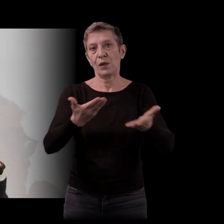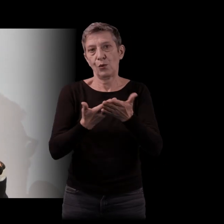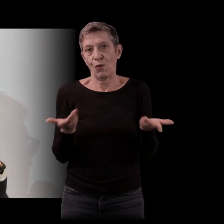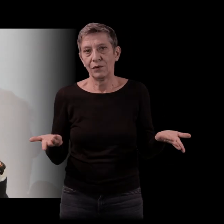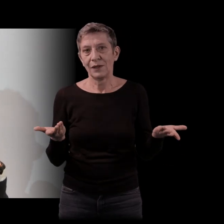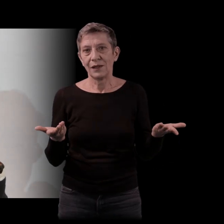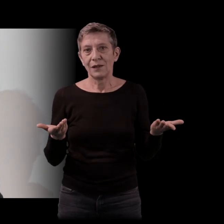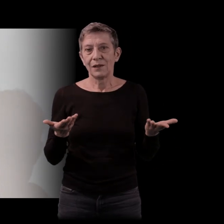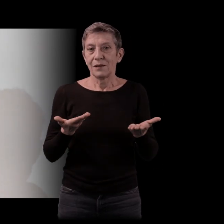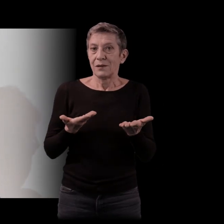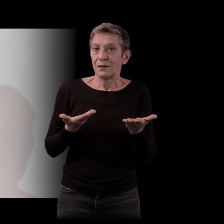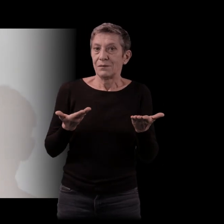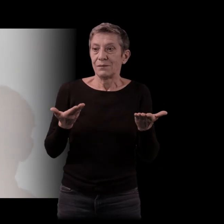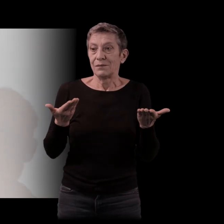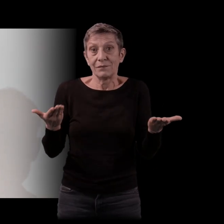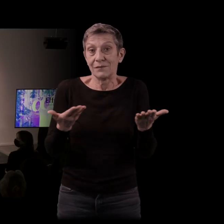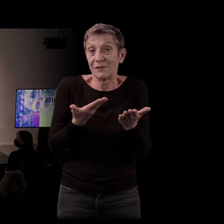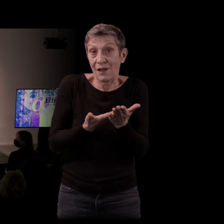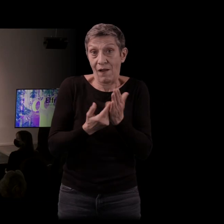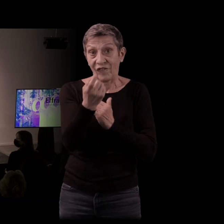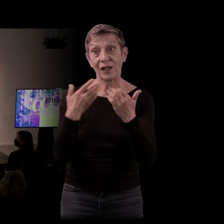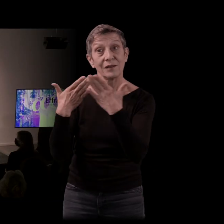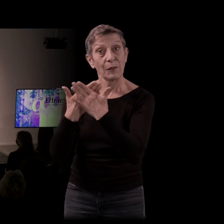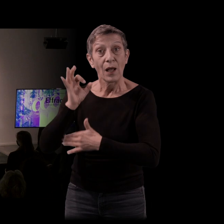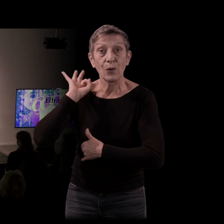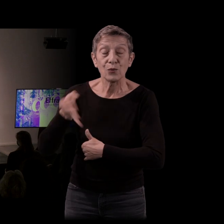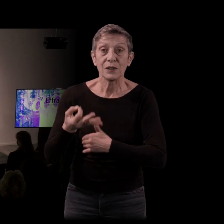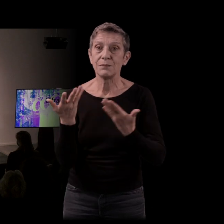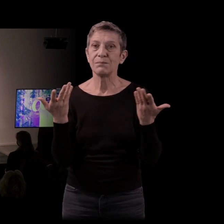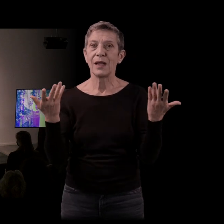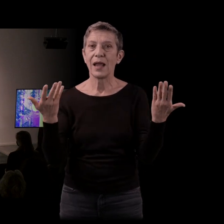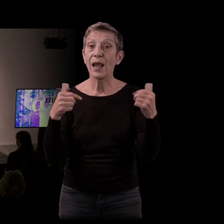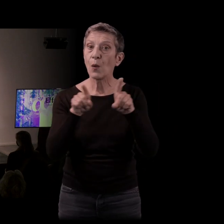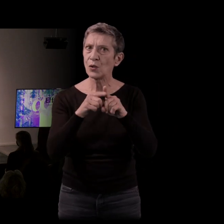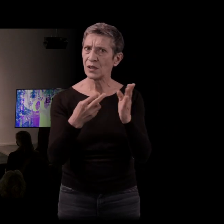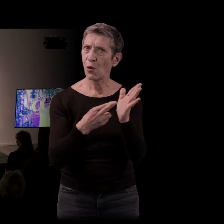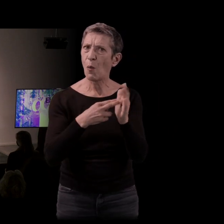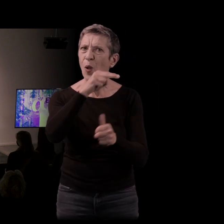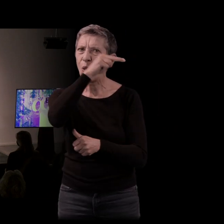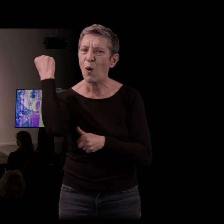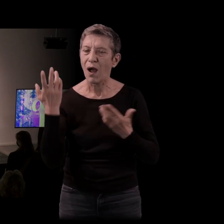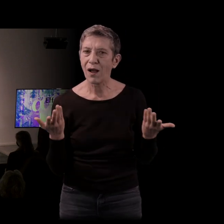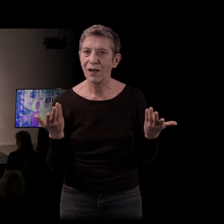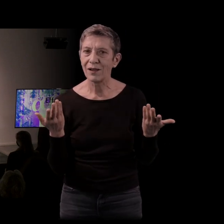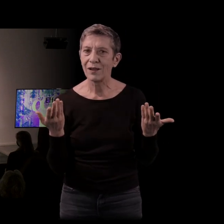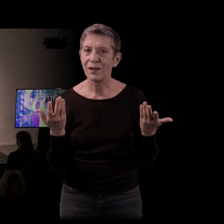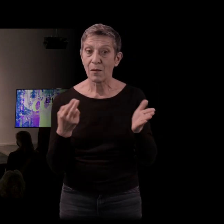Mais ça,'est un héritage à la fois du cinéma, mais aussi peut-être du roman noir, parce que dans le roman noir, il une grande tradition